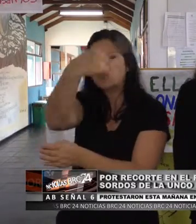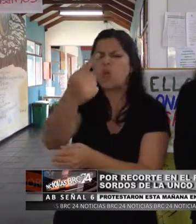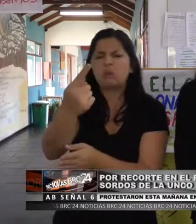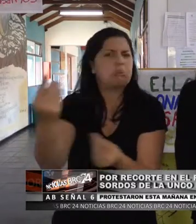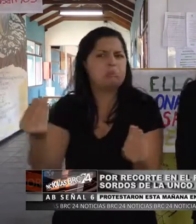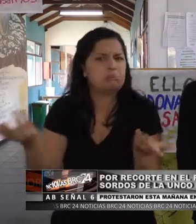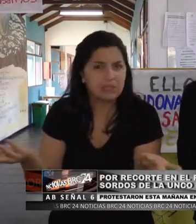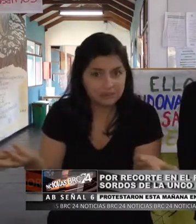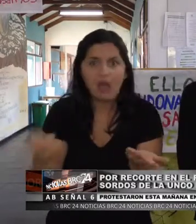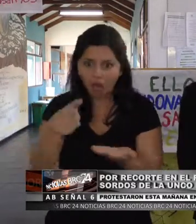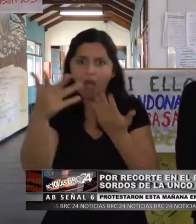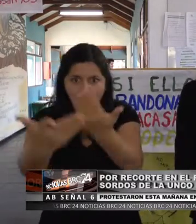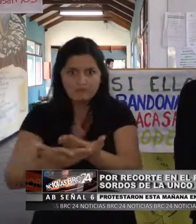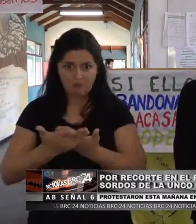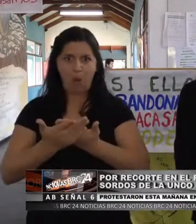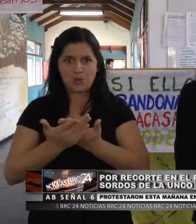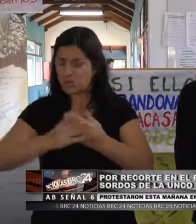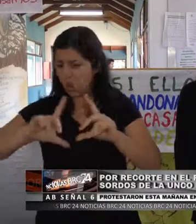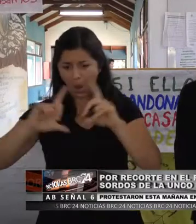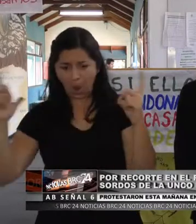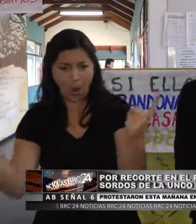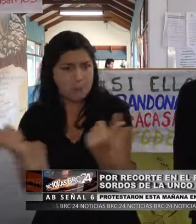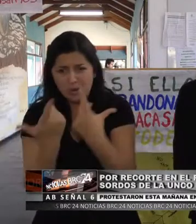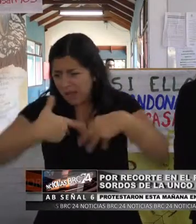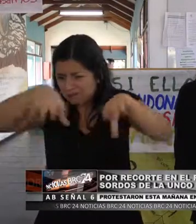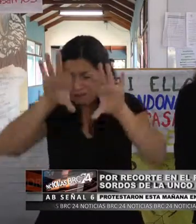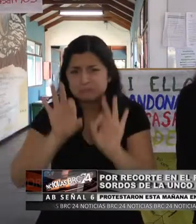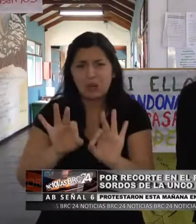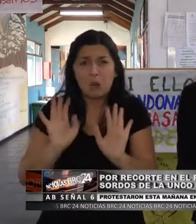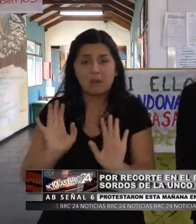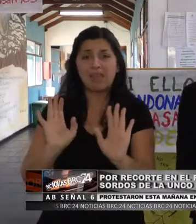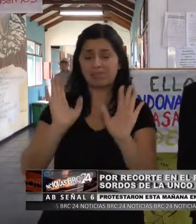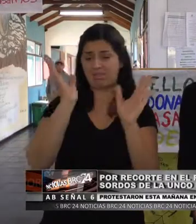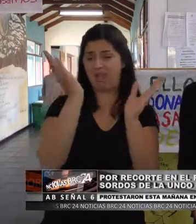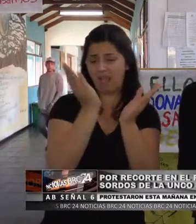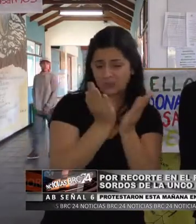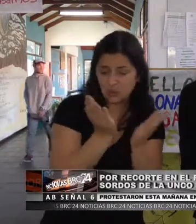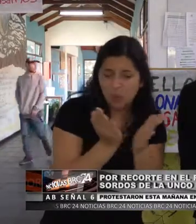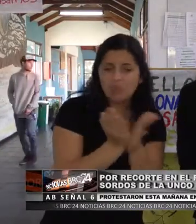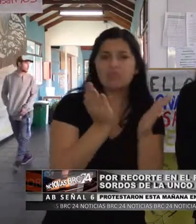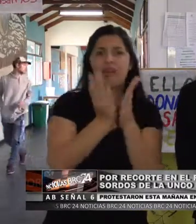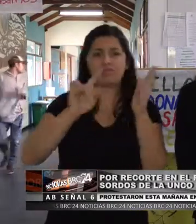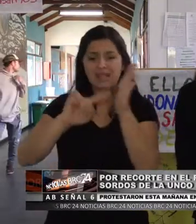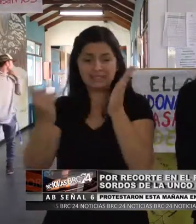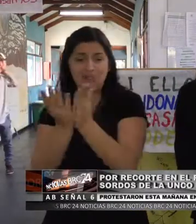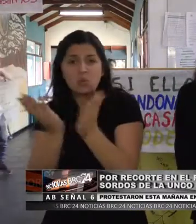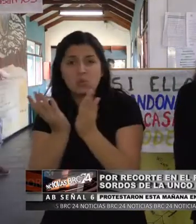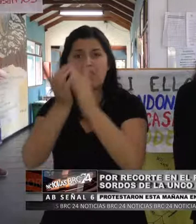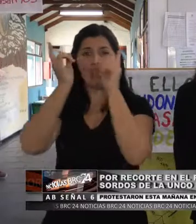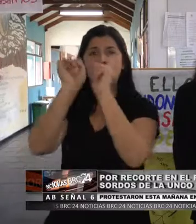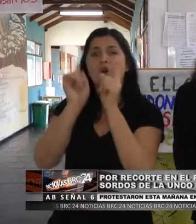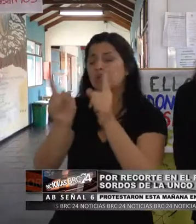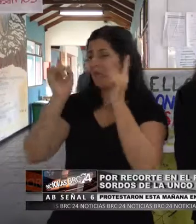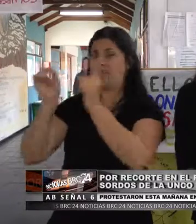apoyo enorme de toda la comunidad del CRU, educativa, estudiantes, el centro de estudiantes, todos los docentes, no